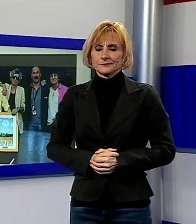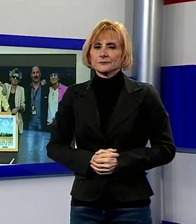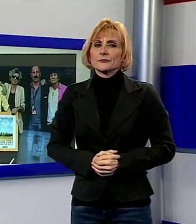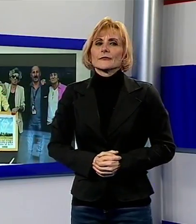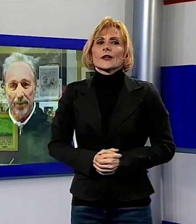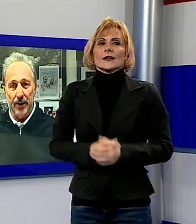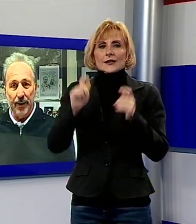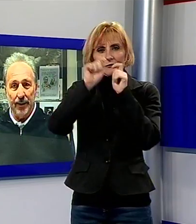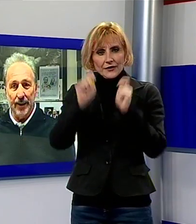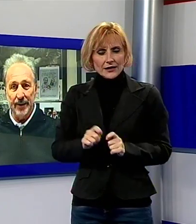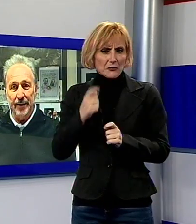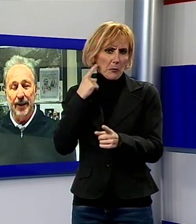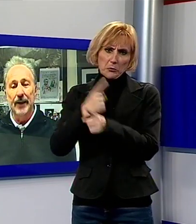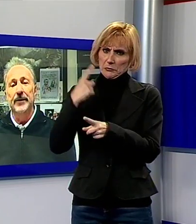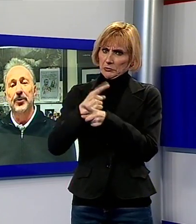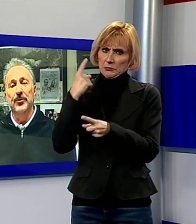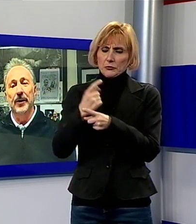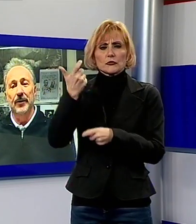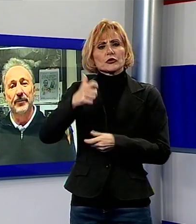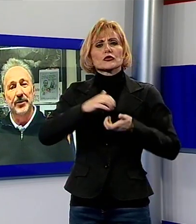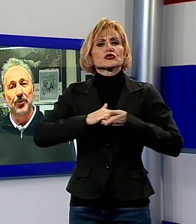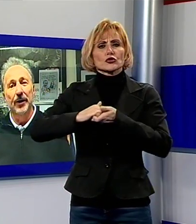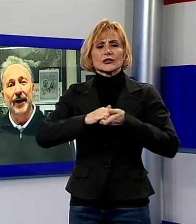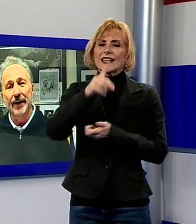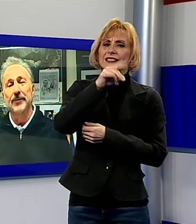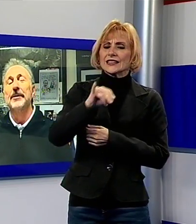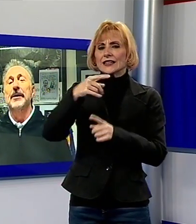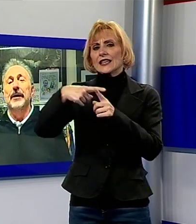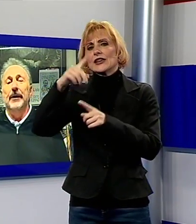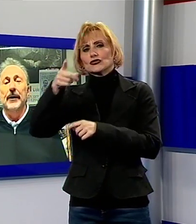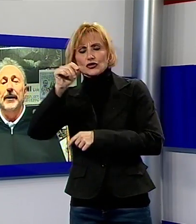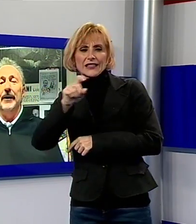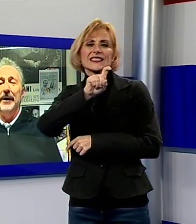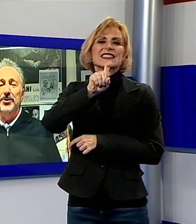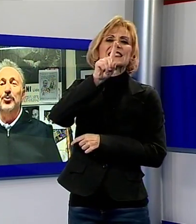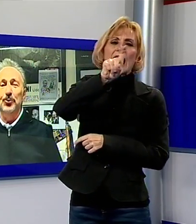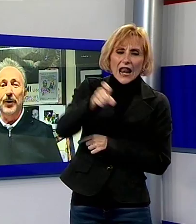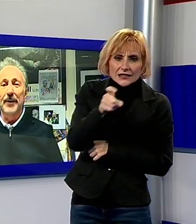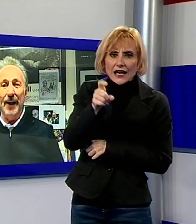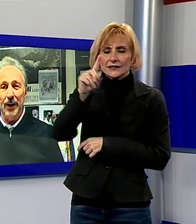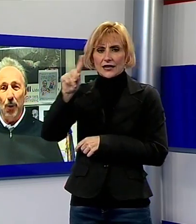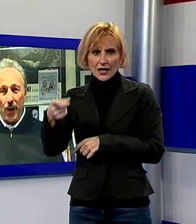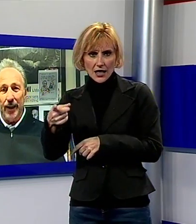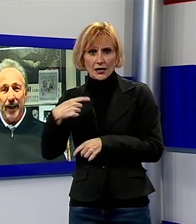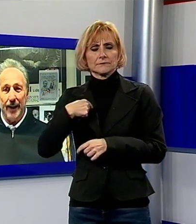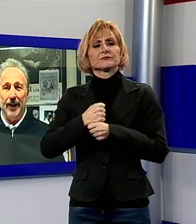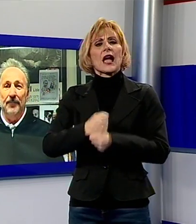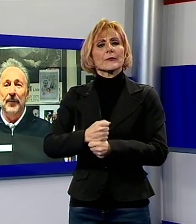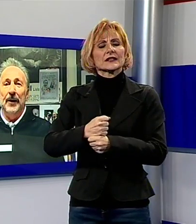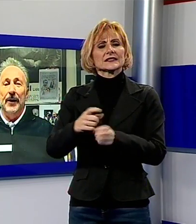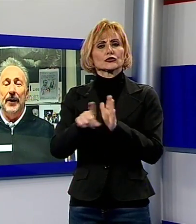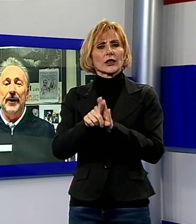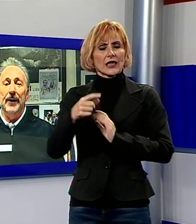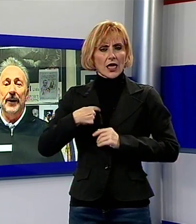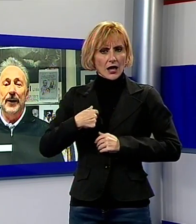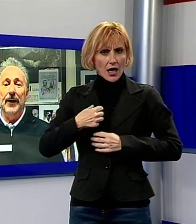niente perché la società rimane da D'Alessandro e Galli, io rimango l'amministratore delegato, la struttura rimane quel che era,